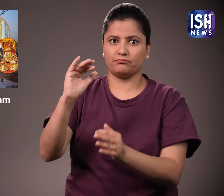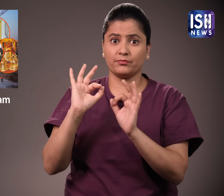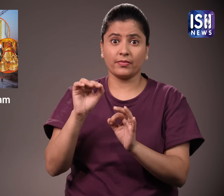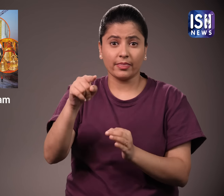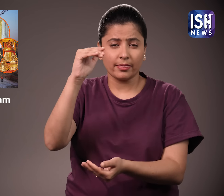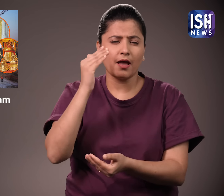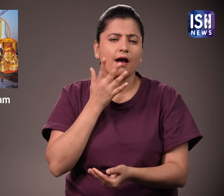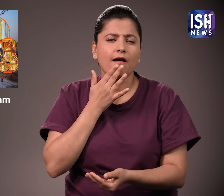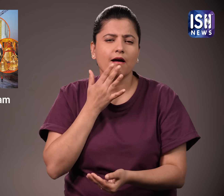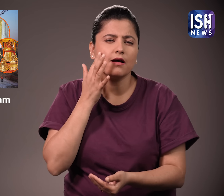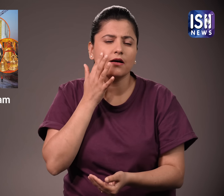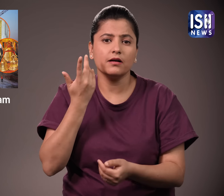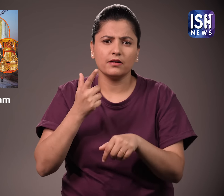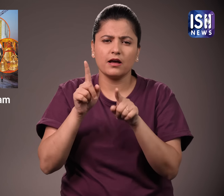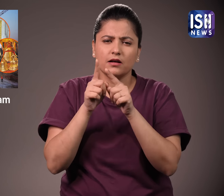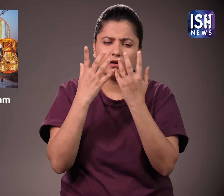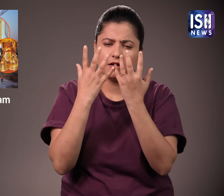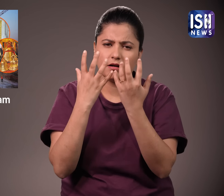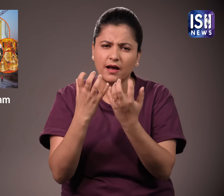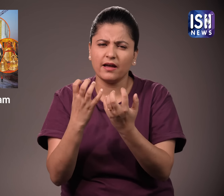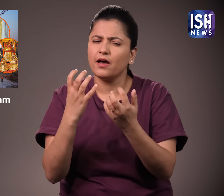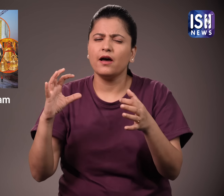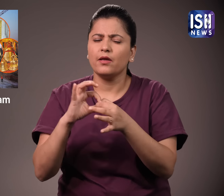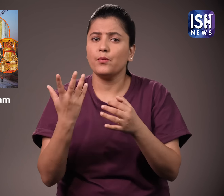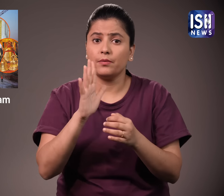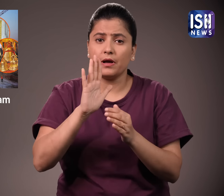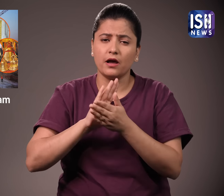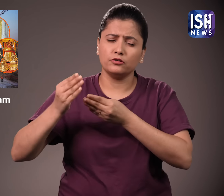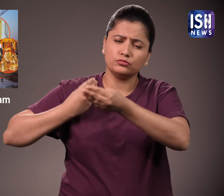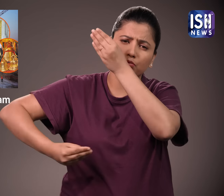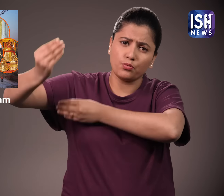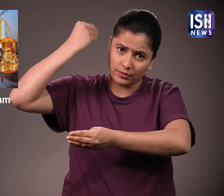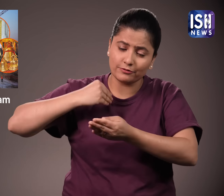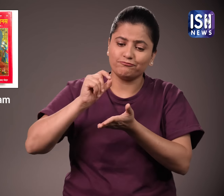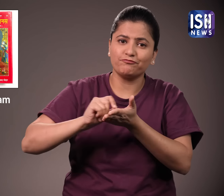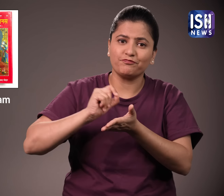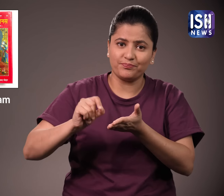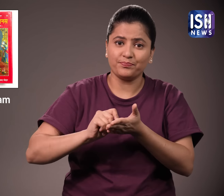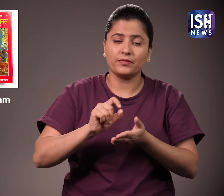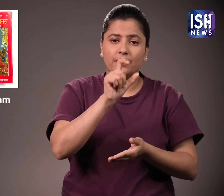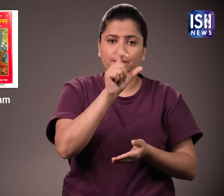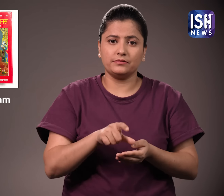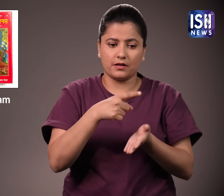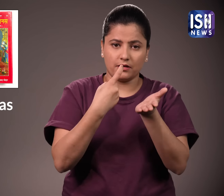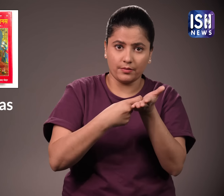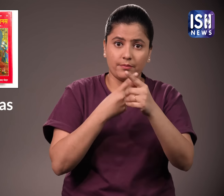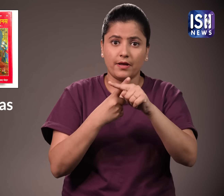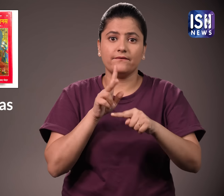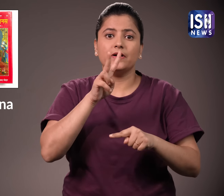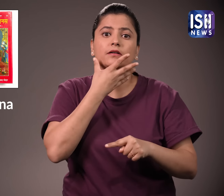मूर्थी गहरे रंगी है जैसा कि राम चरित्र मानस और वाल मी की रामायन में वर्नित